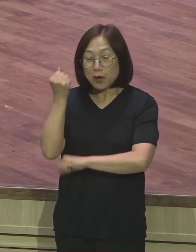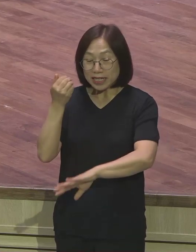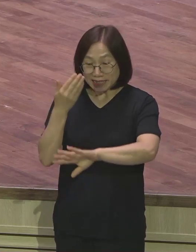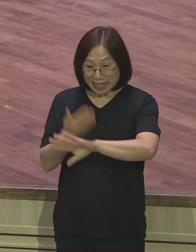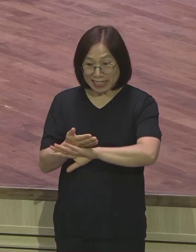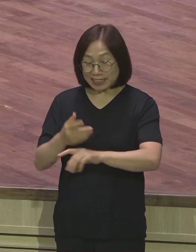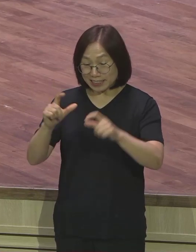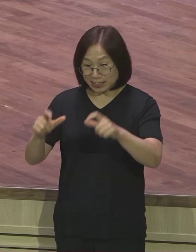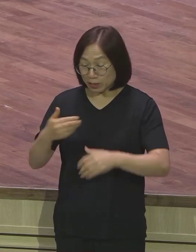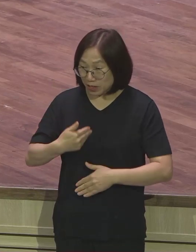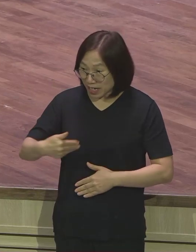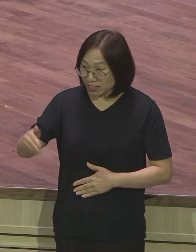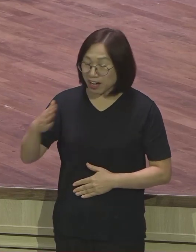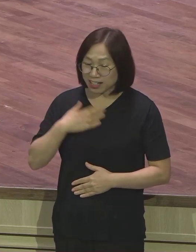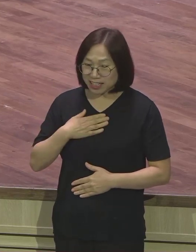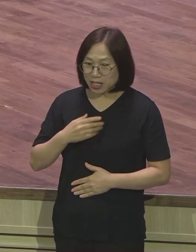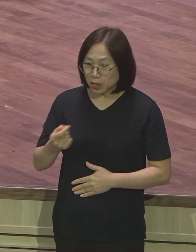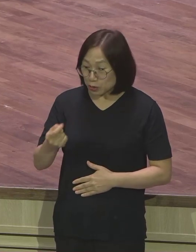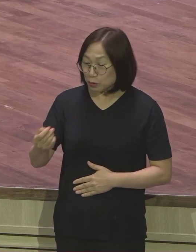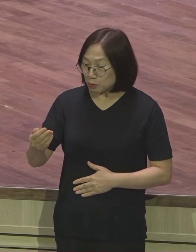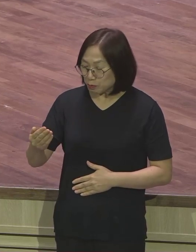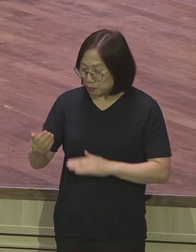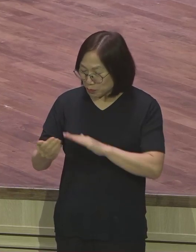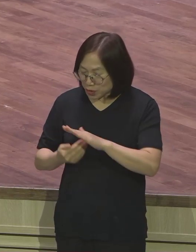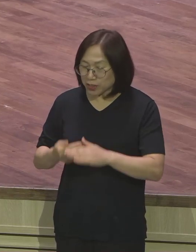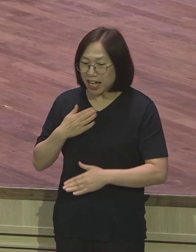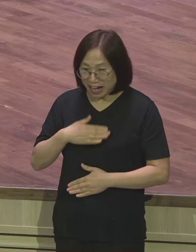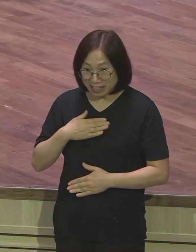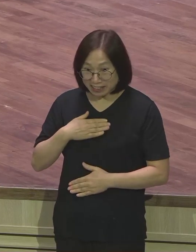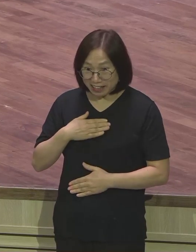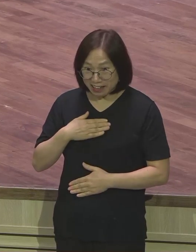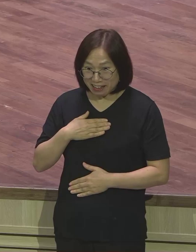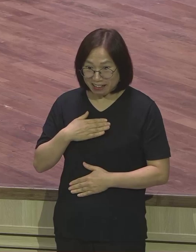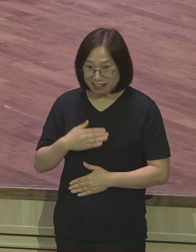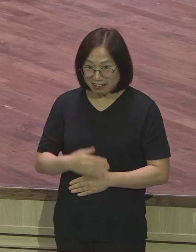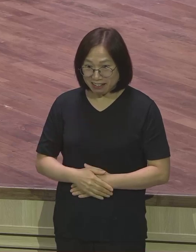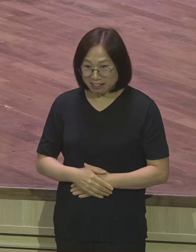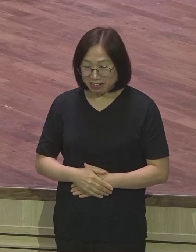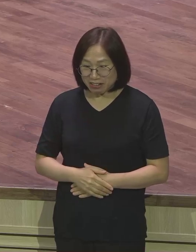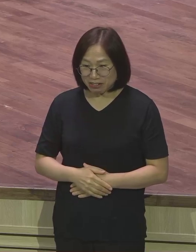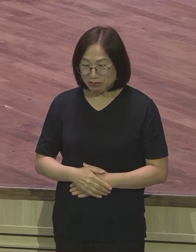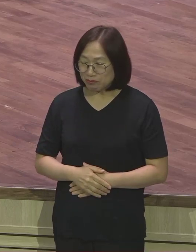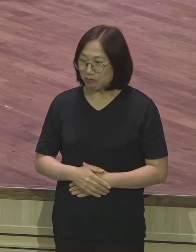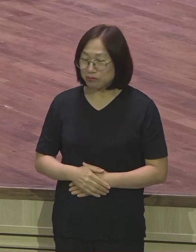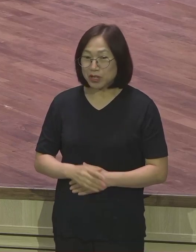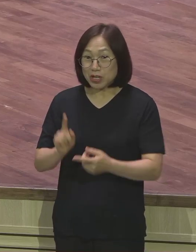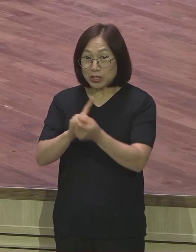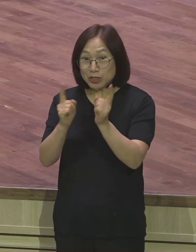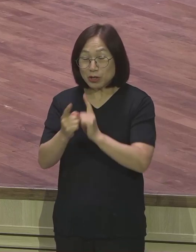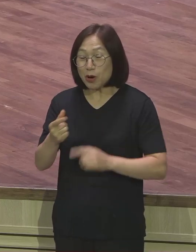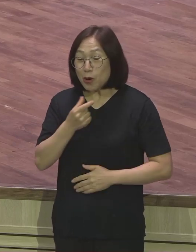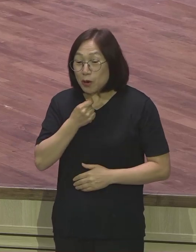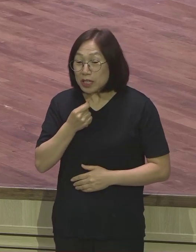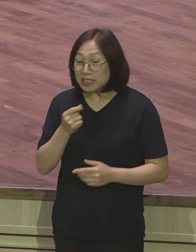얼마 조금 전에 연락이 와서 저희 집으로 가는 걸로 결정됐다고 서로 원하지 않는 만남이었던 거죠